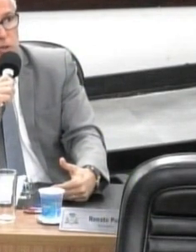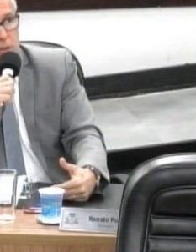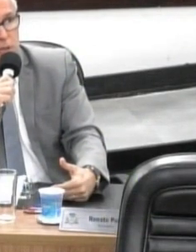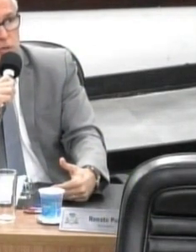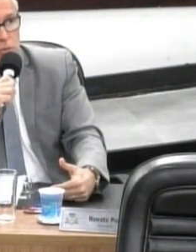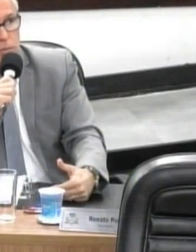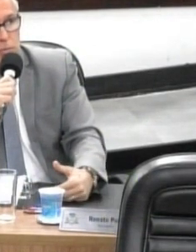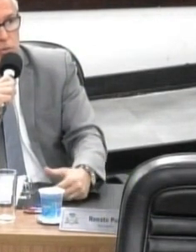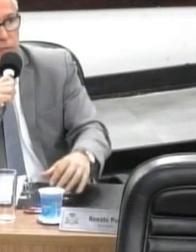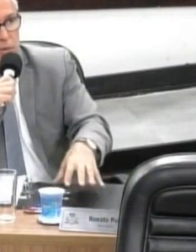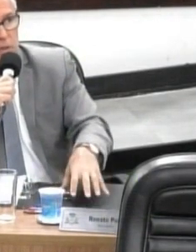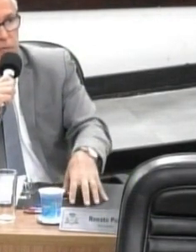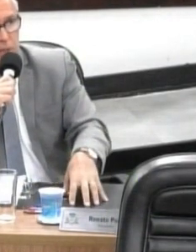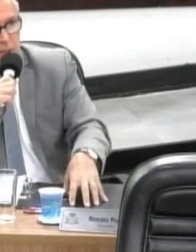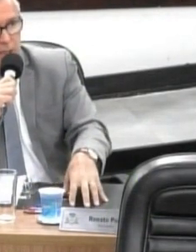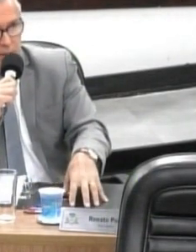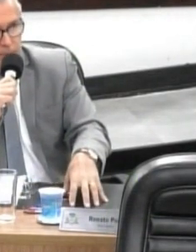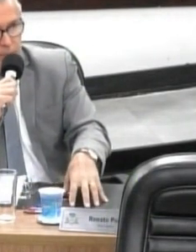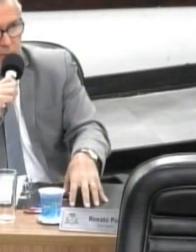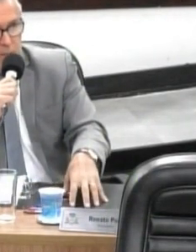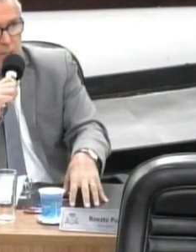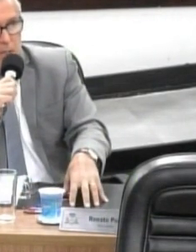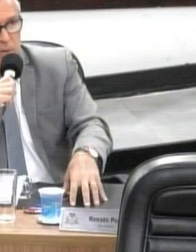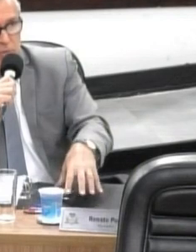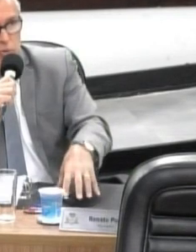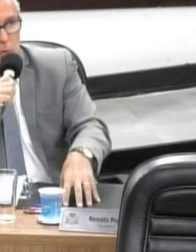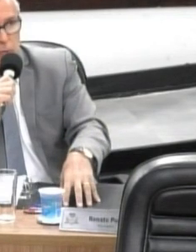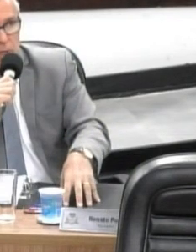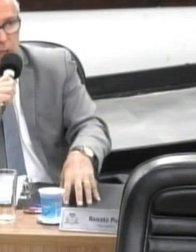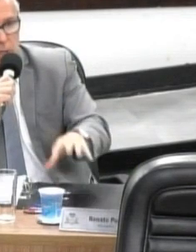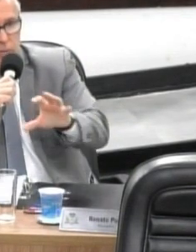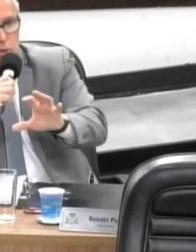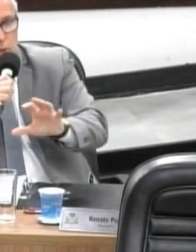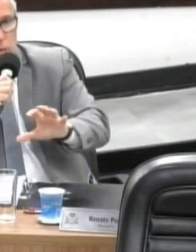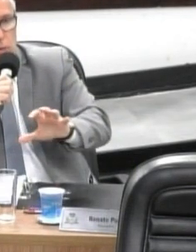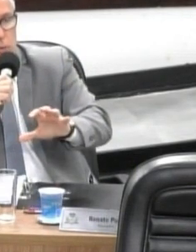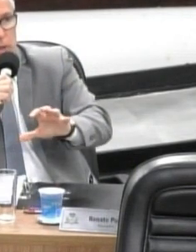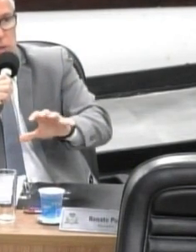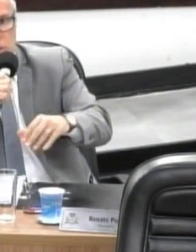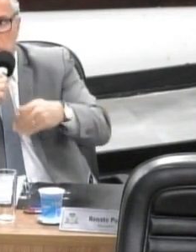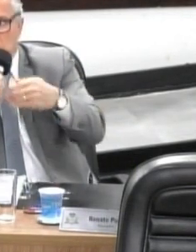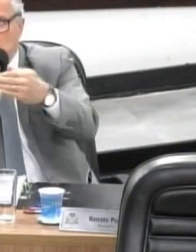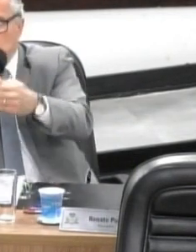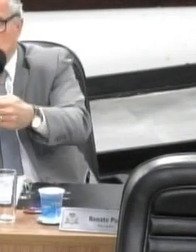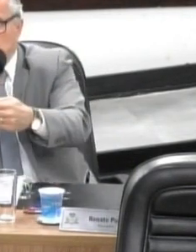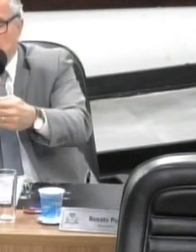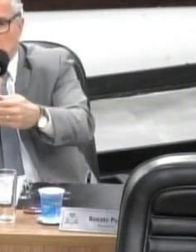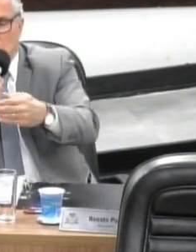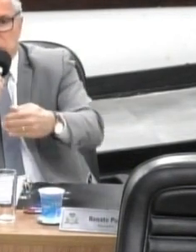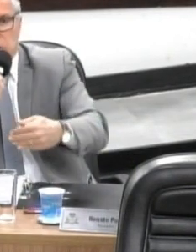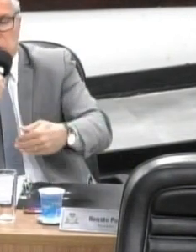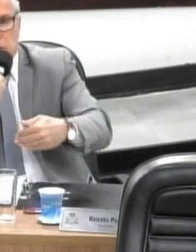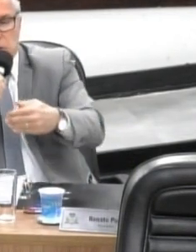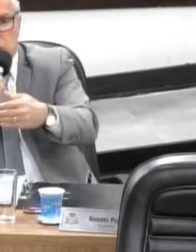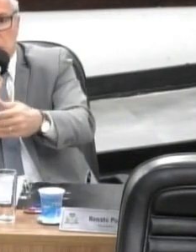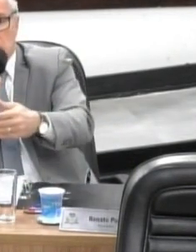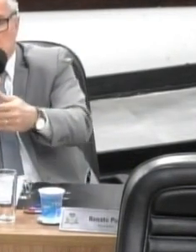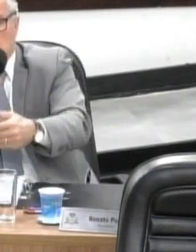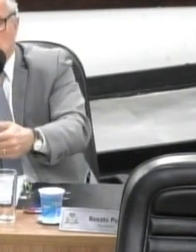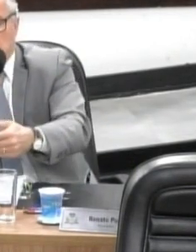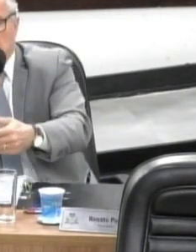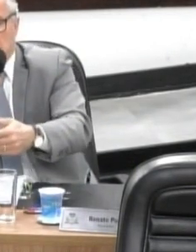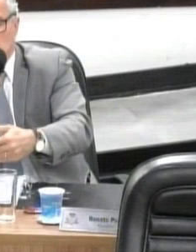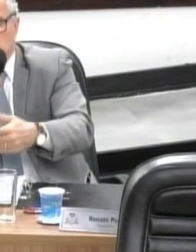secretário de Trânsito, só falta definir a data, mas vamos convocar, quero ver se eu me reúno com eles, inclusive todos os membros da Comissão de Trânsito